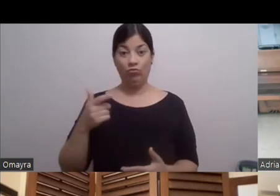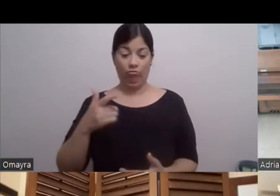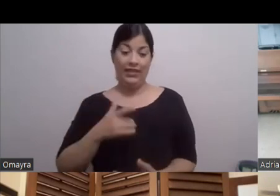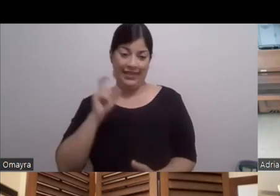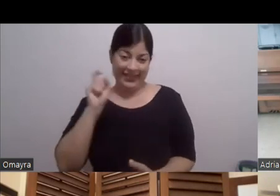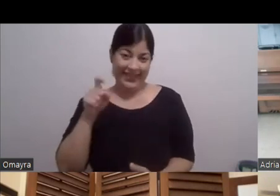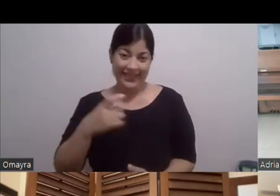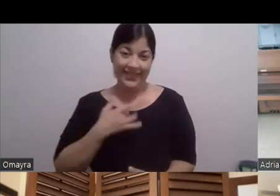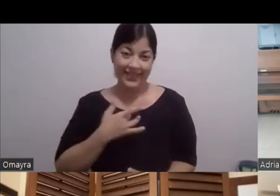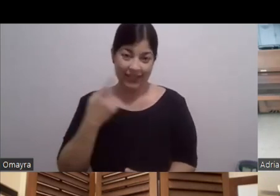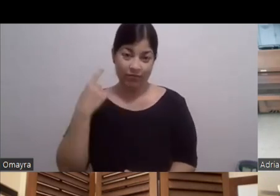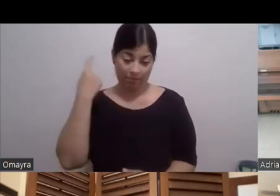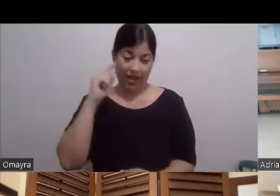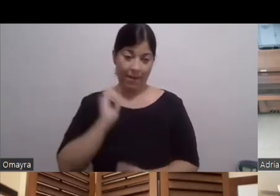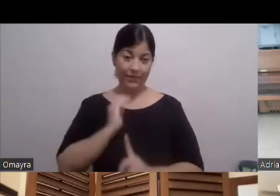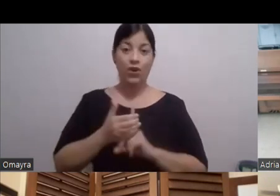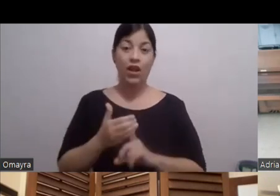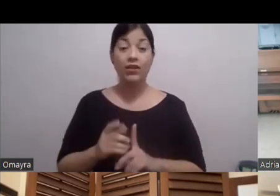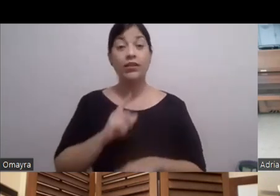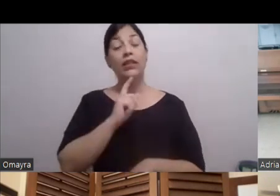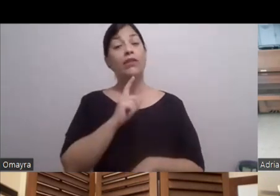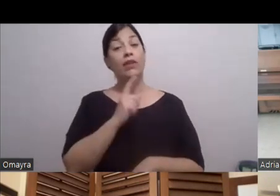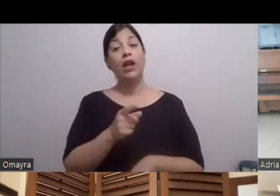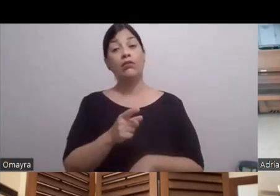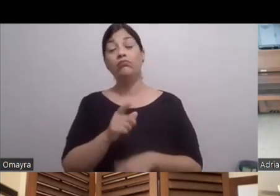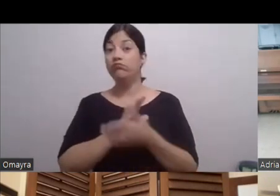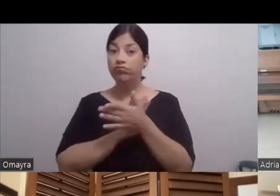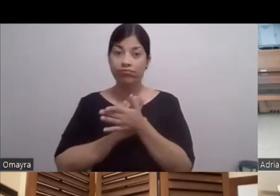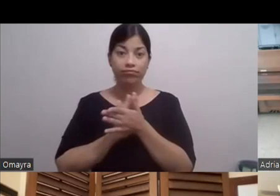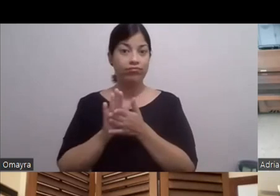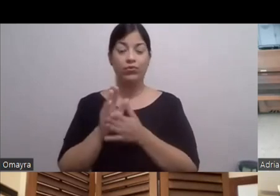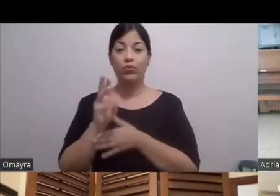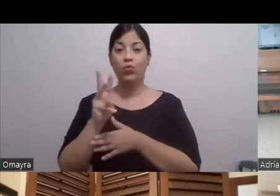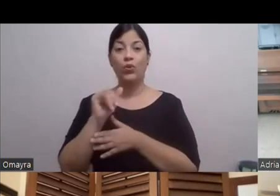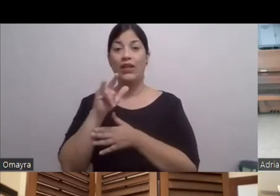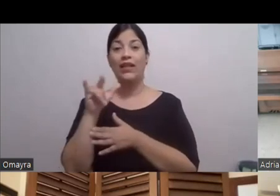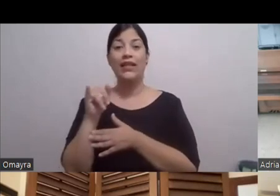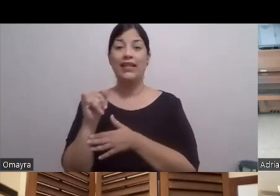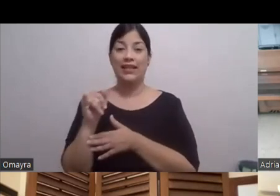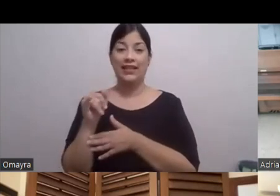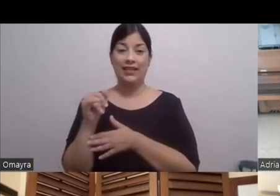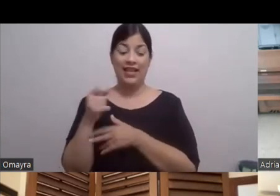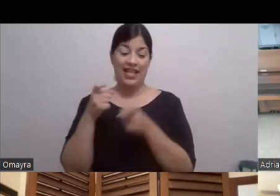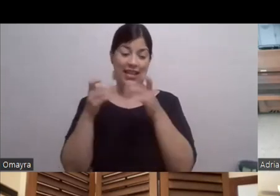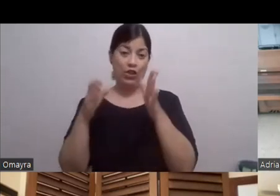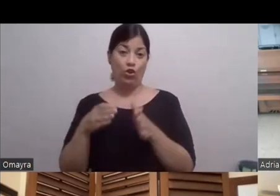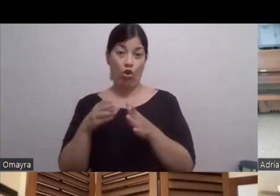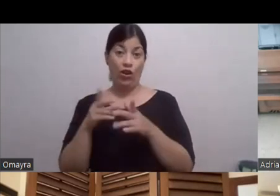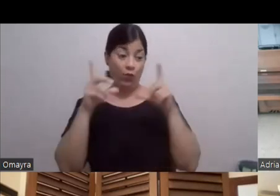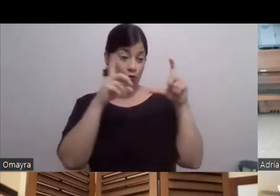De verdad Que fue Fue bien Bien chévere Willy Que fue el director De fotografía Que para mí Uno de los mejores Directors de fotografía De acá